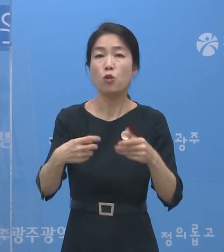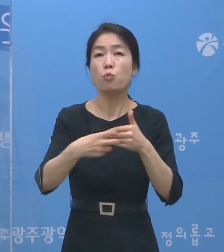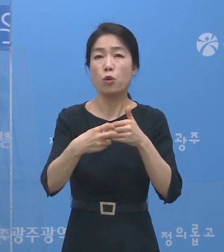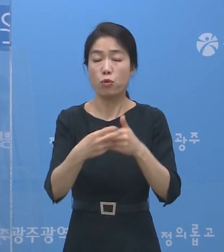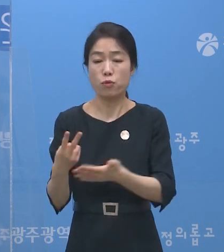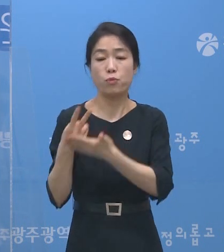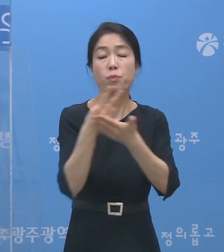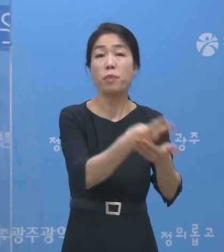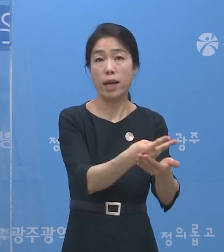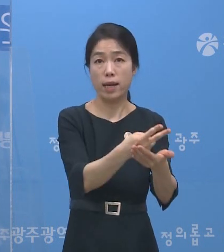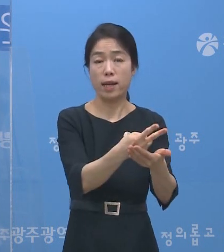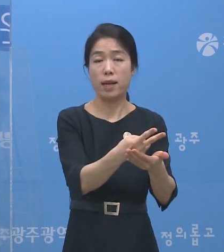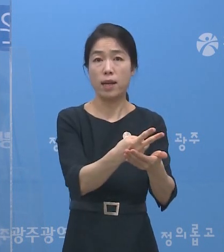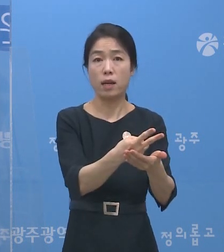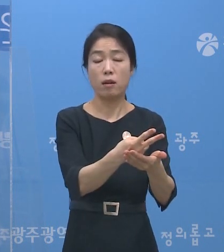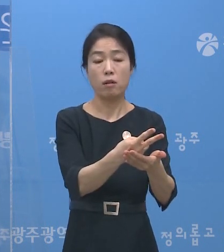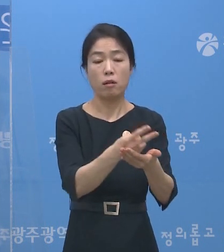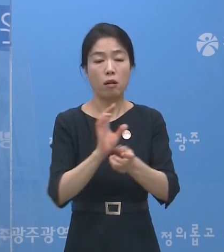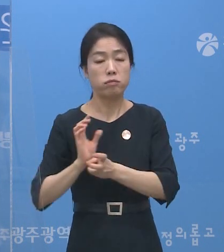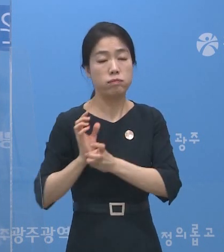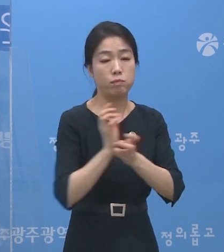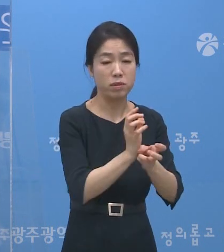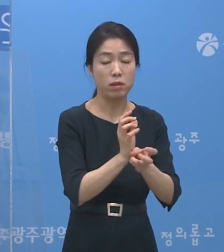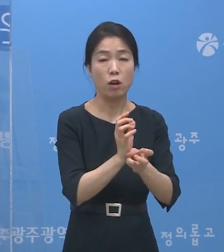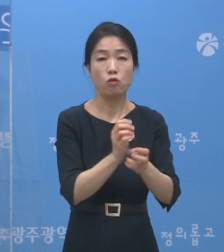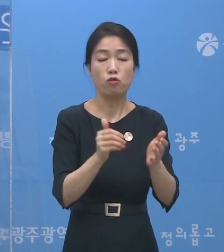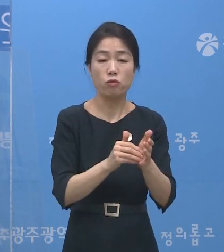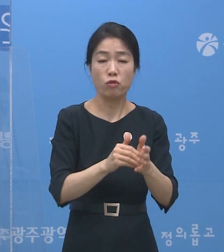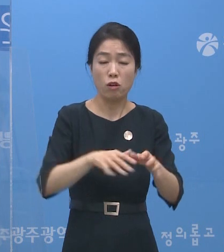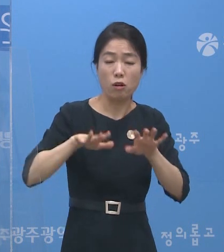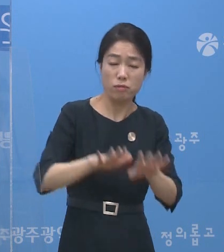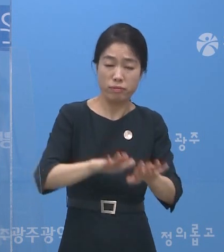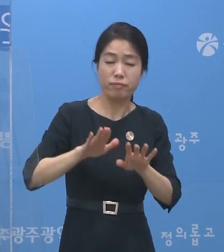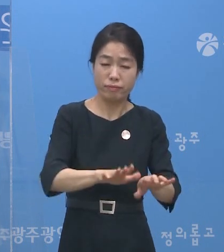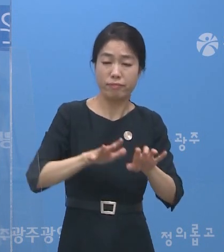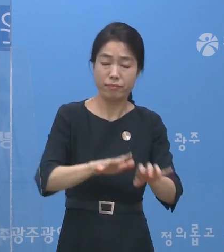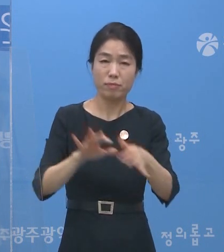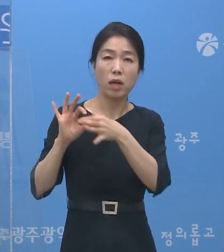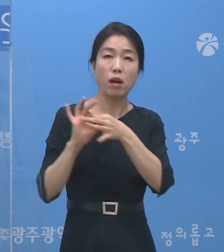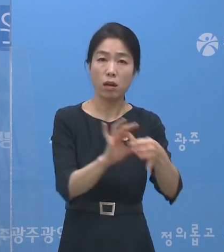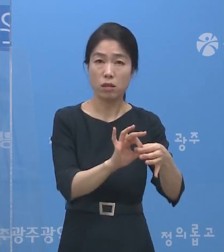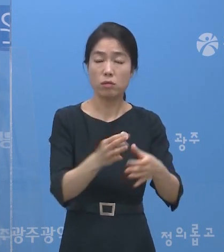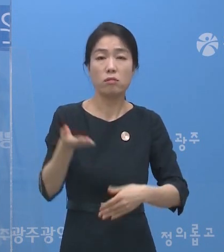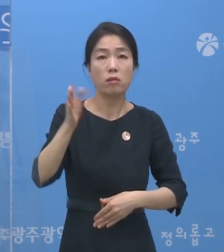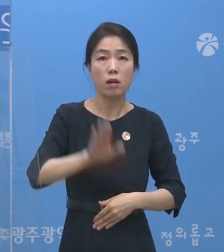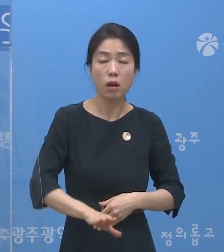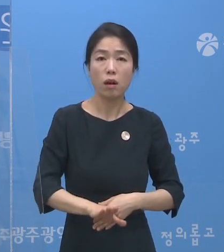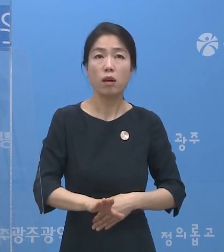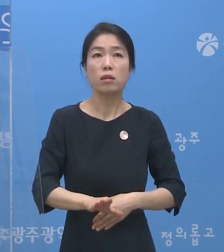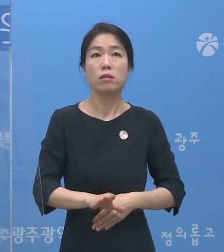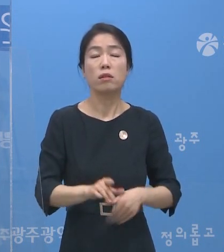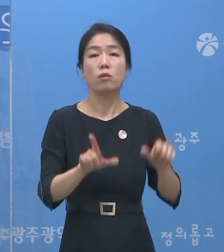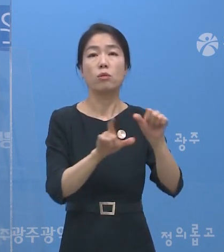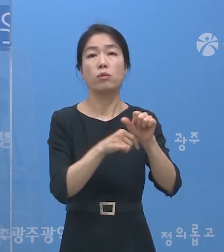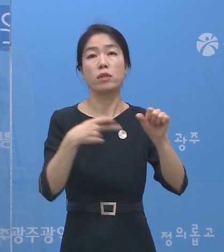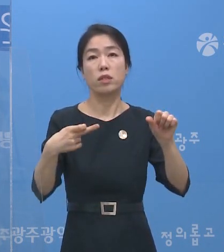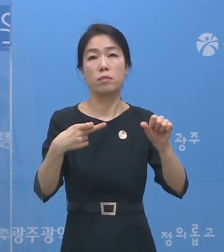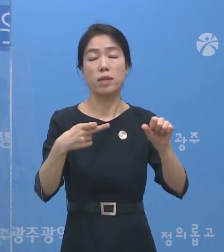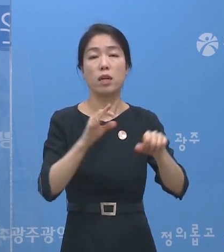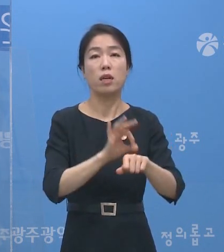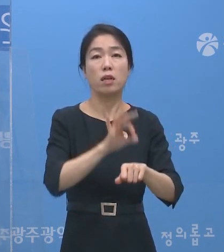후송하였습니다. 병원의 응급실 도착 후 심폐소생술을 지속 시행했지만 5월 12일 10시